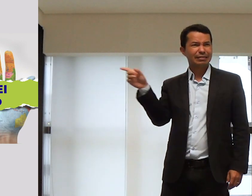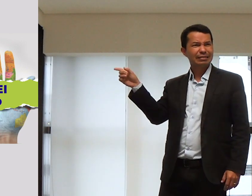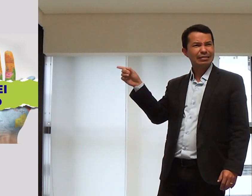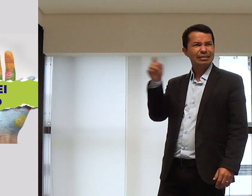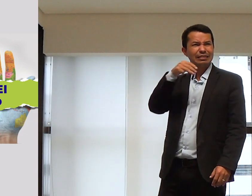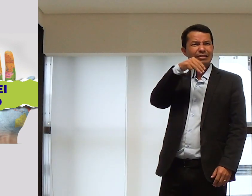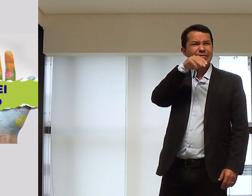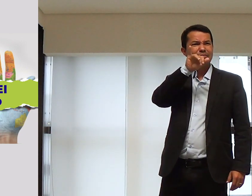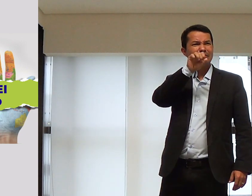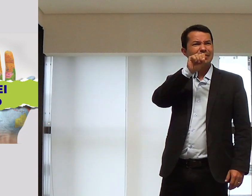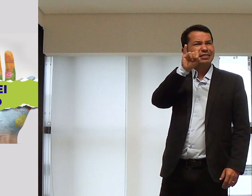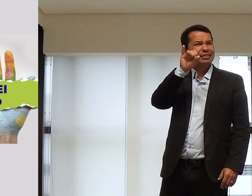isso, essa palavra aí?